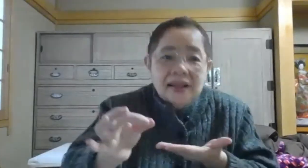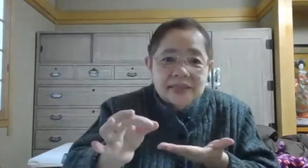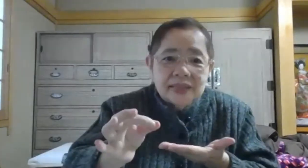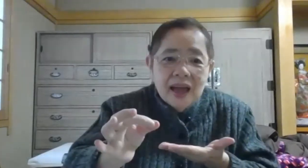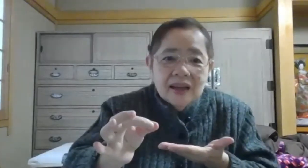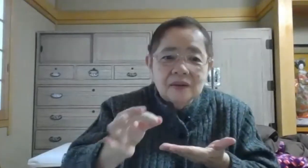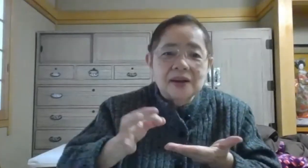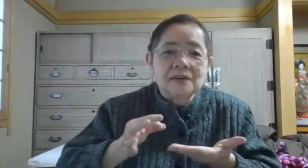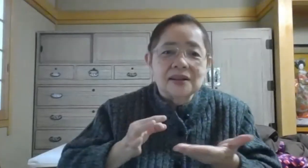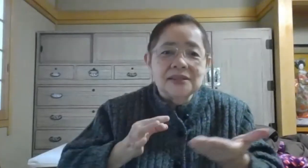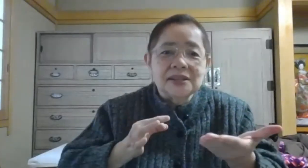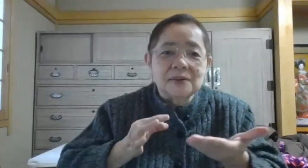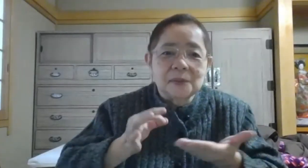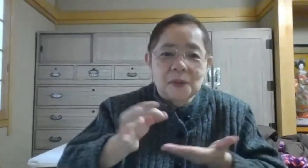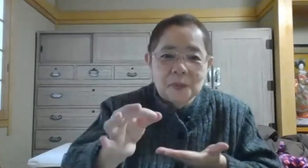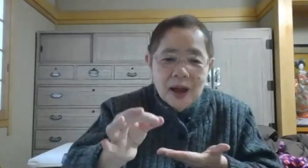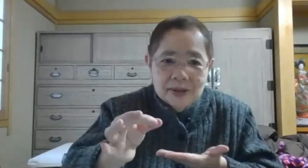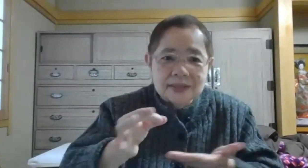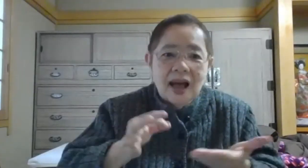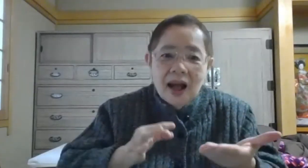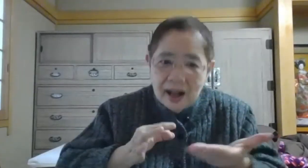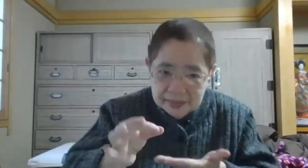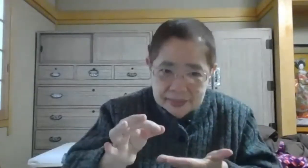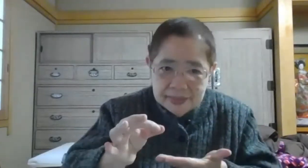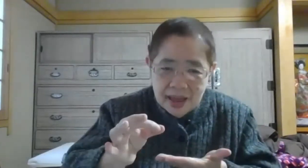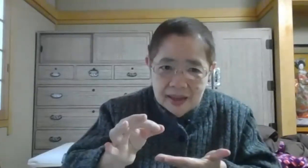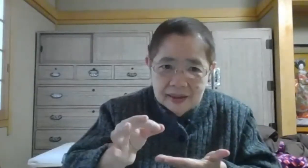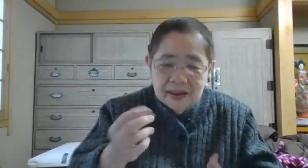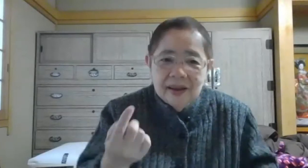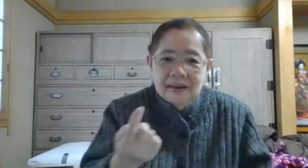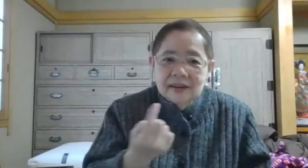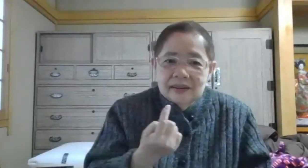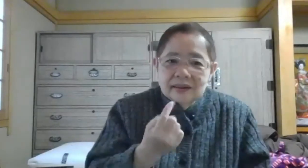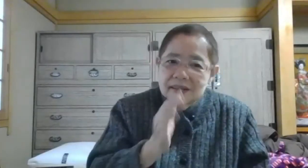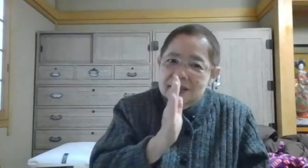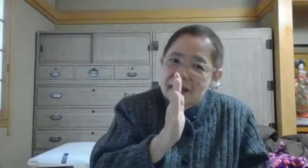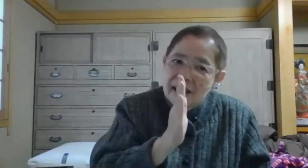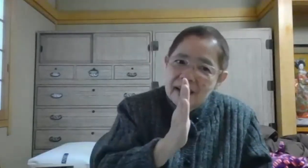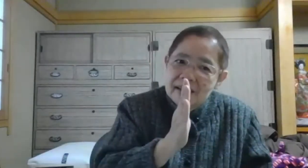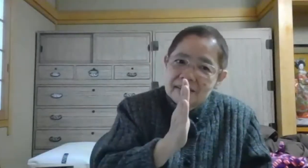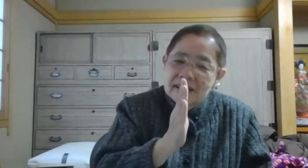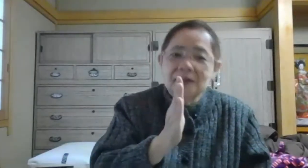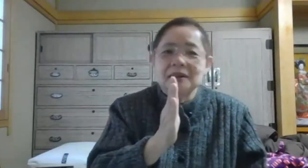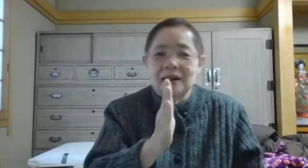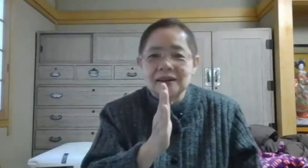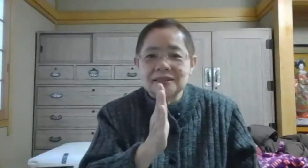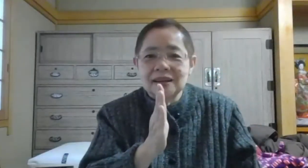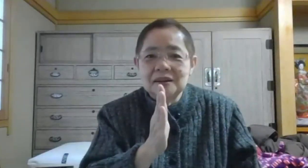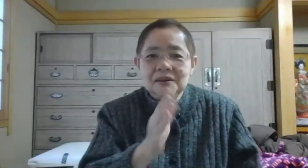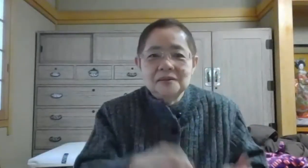ってお金を渡して品物をもらいます。買って、来てね。頼んでるわけですね。もう